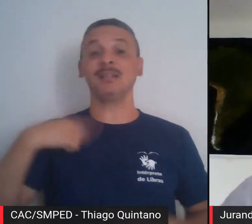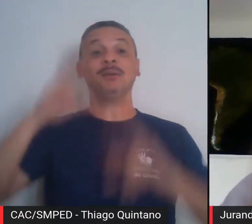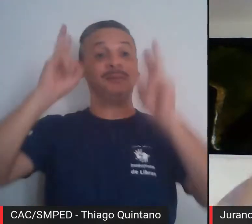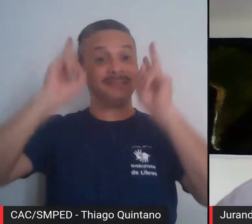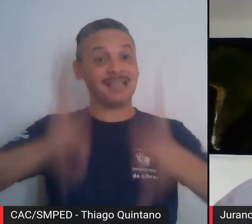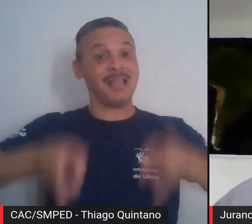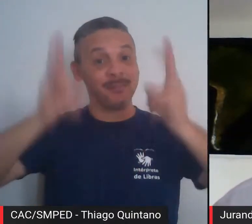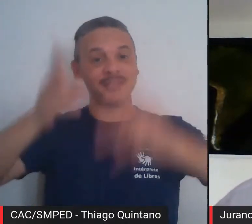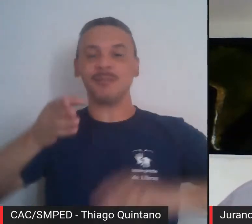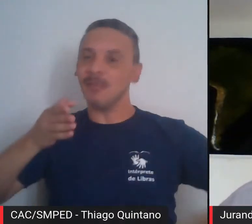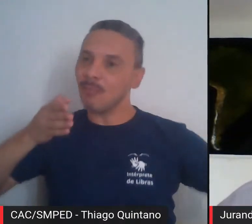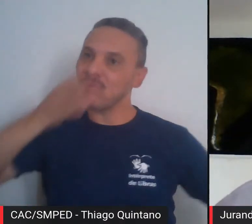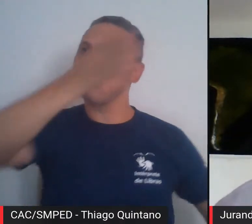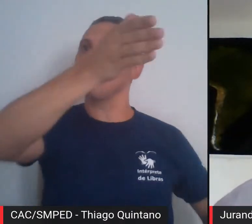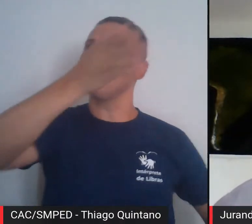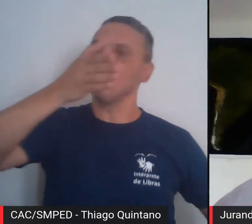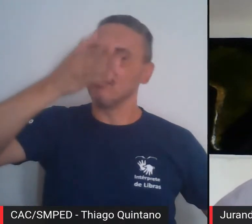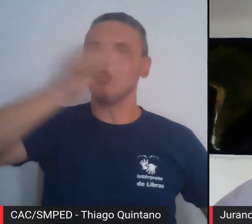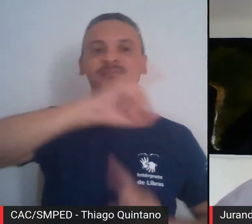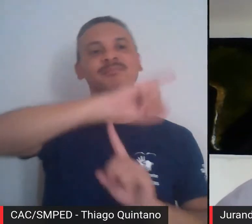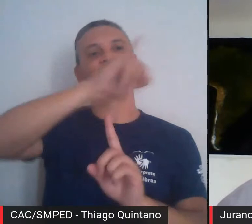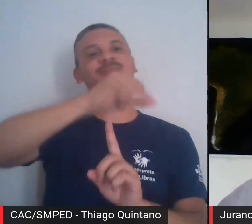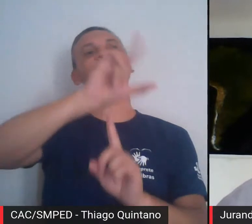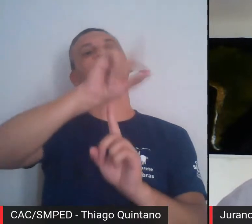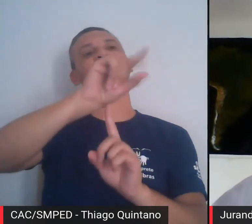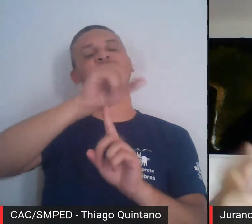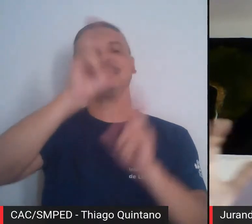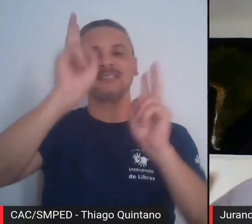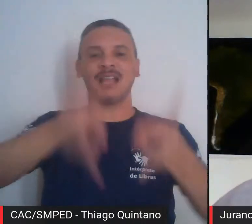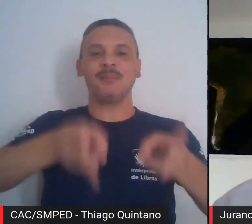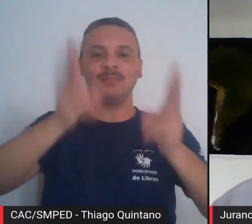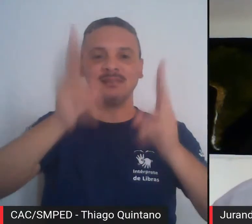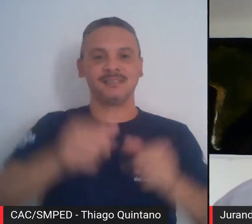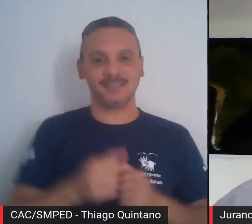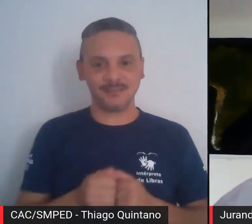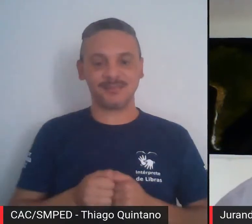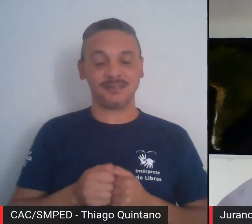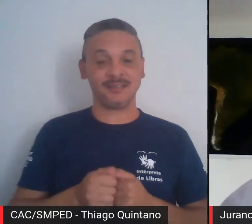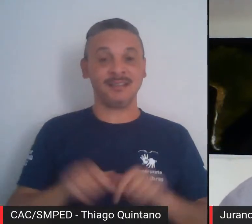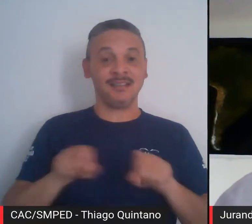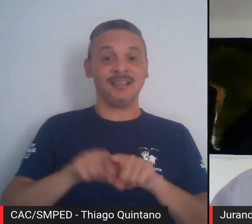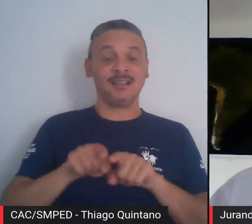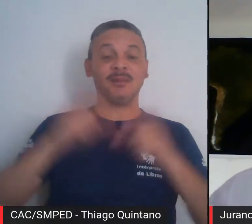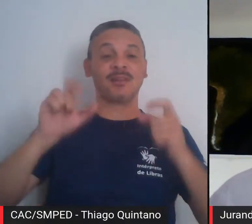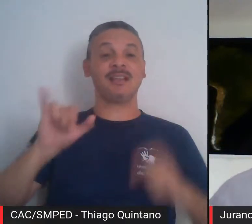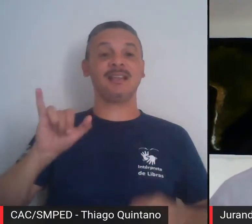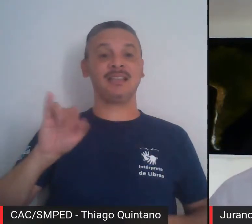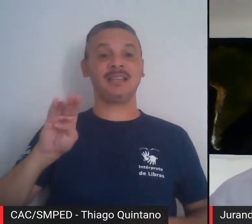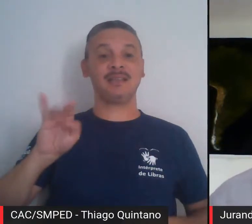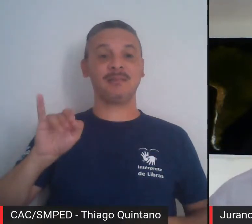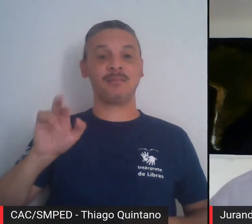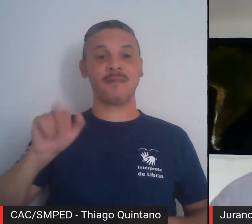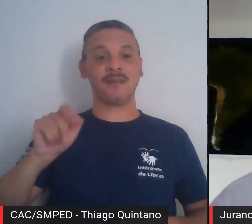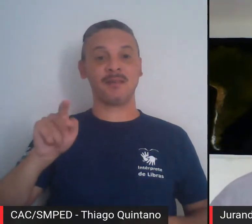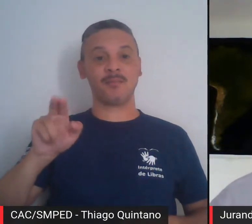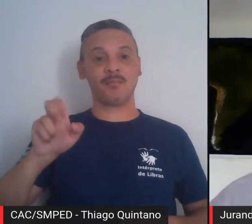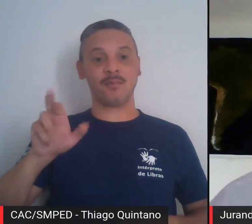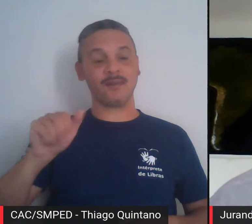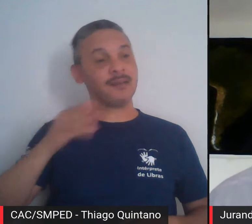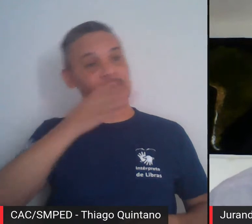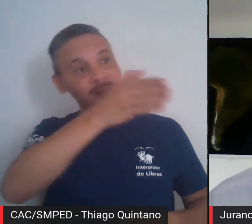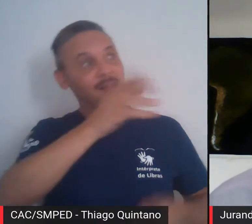frequência, o Zoológico, com frequência, o Parque Ibirapuera, com frequência, ou seja, aquela procura pela